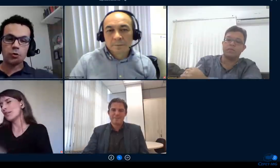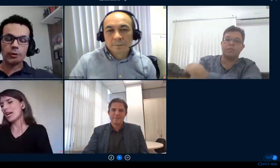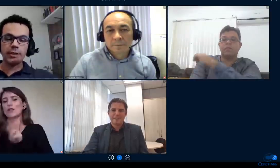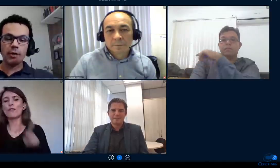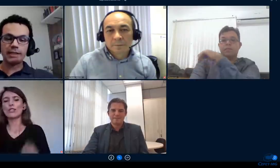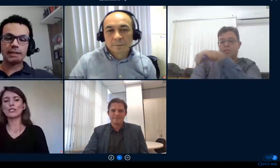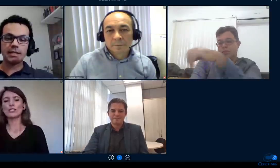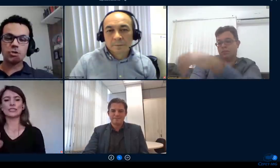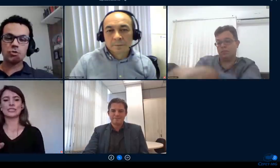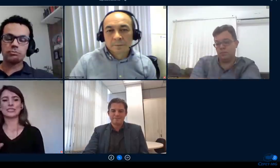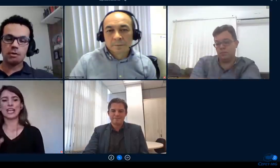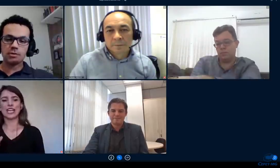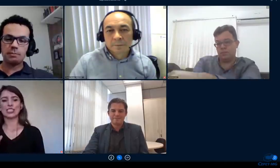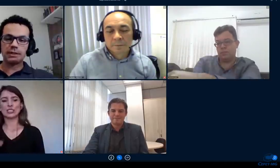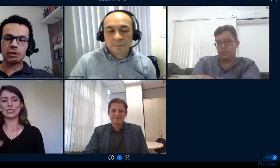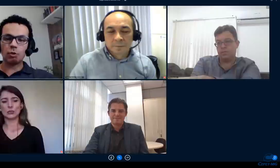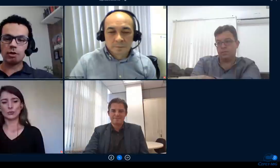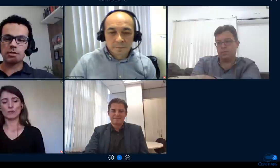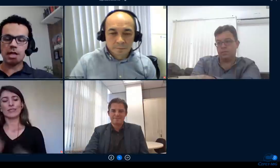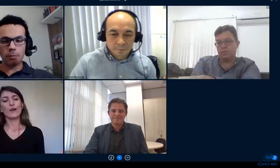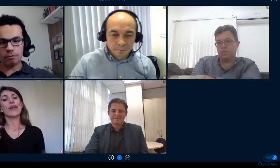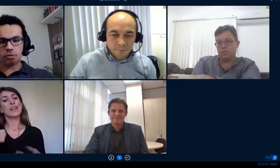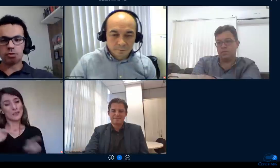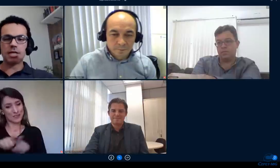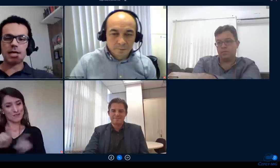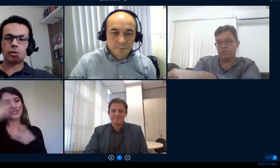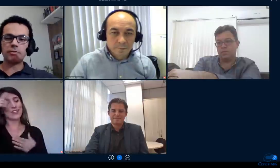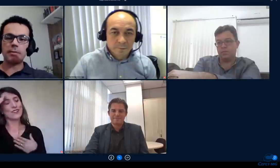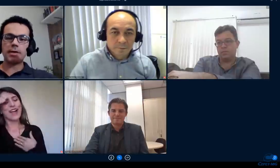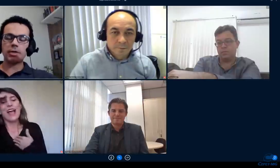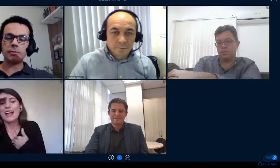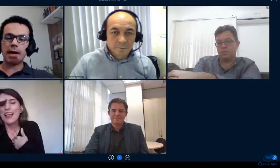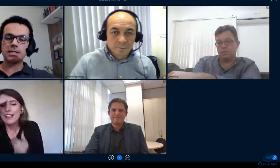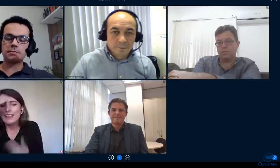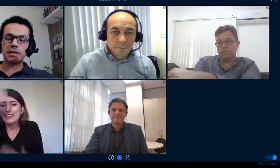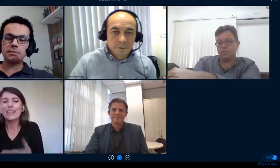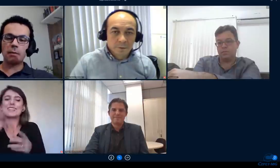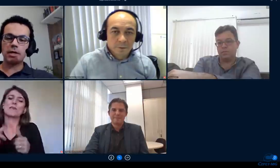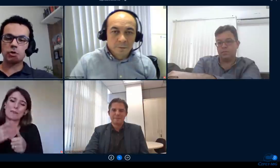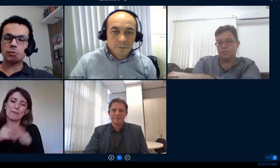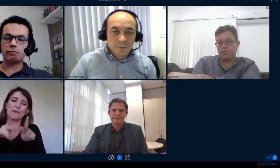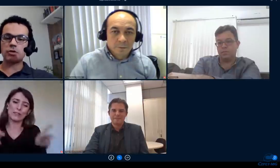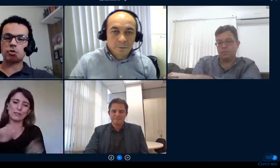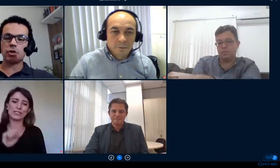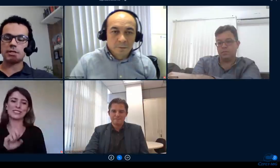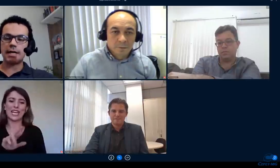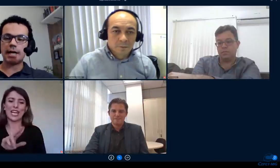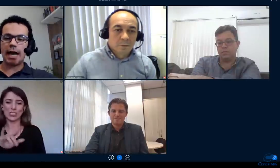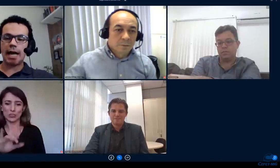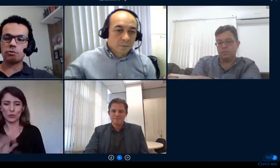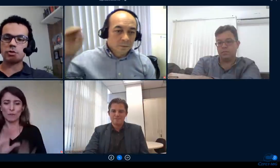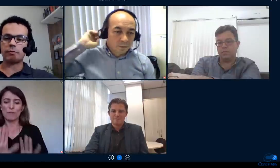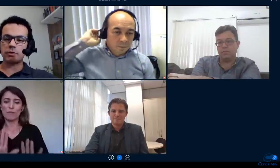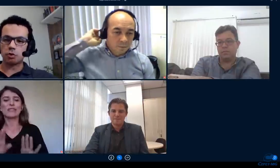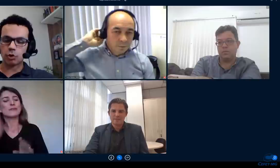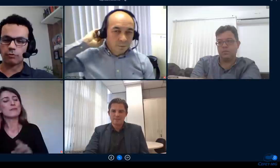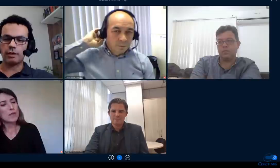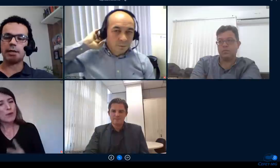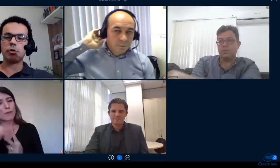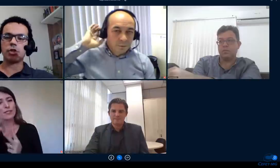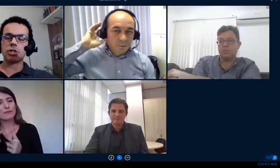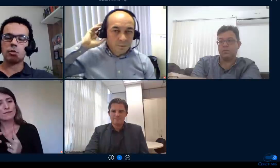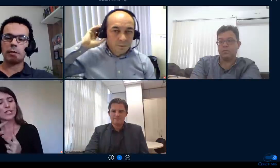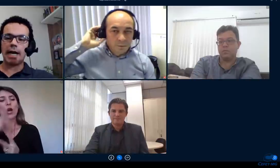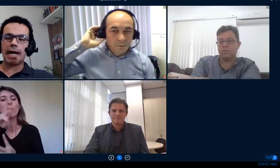reforçou eu agradeço aos debatedores ao professor Sérgio obviamente mas principalmente aos professores Carlos e professor